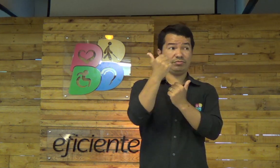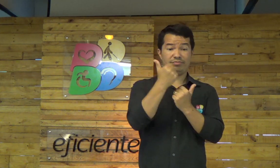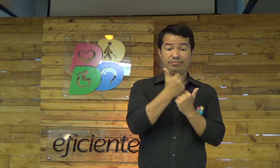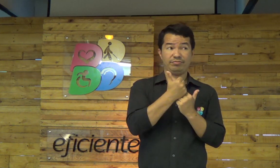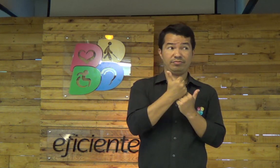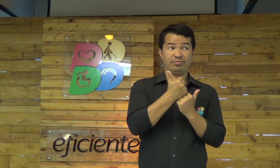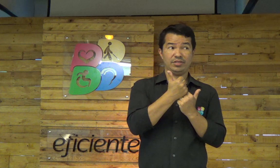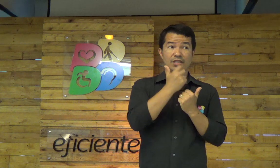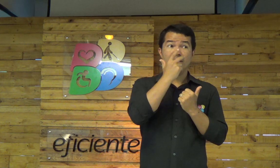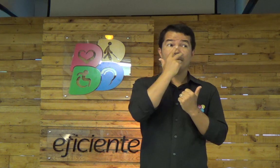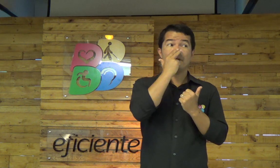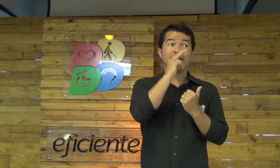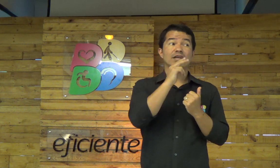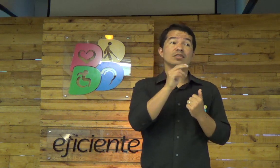Ele me substituiu.